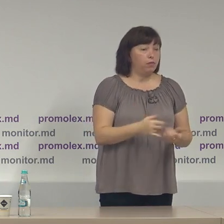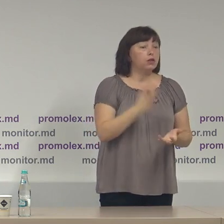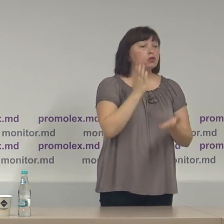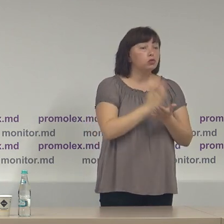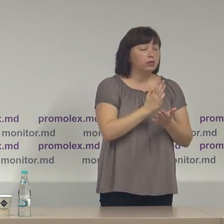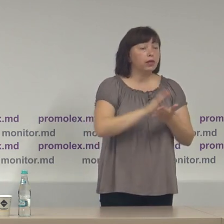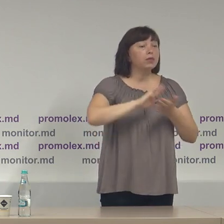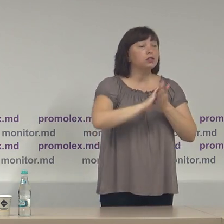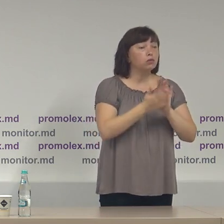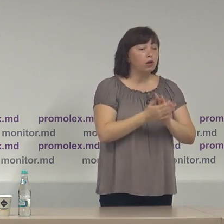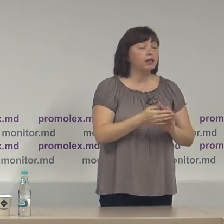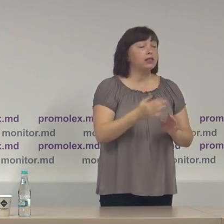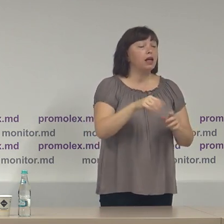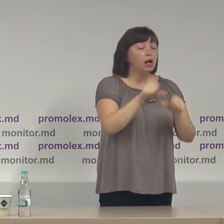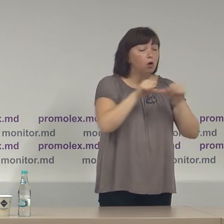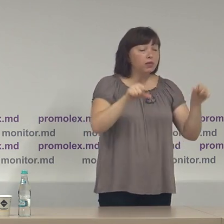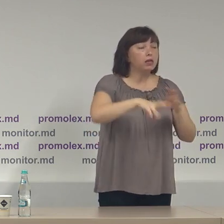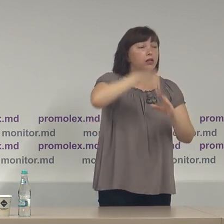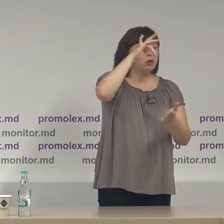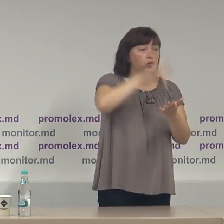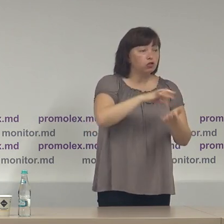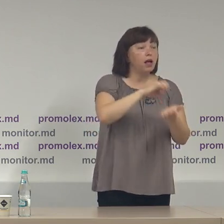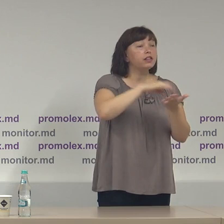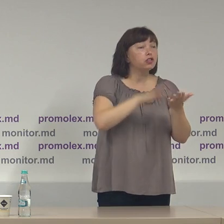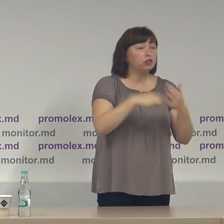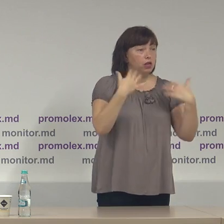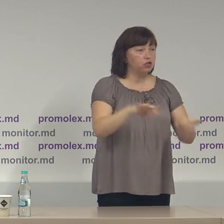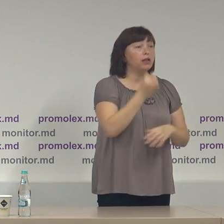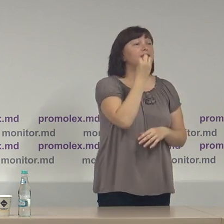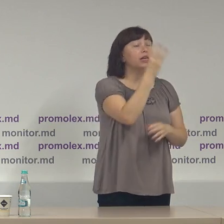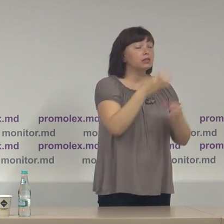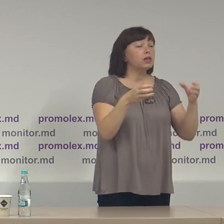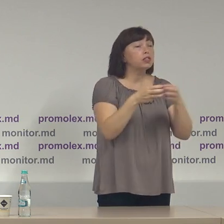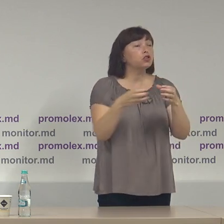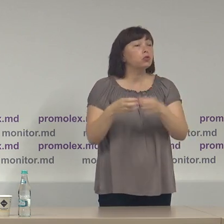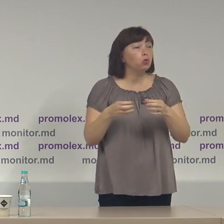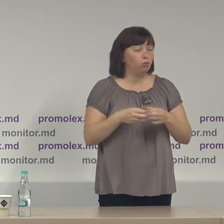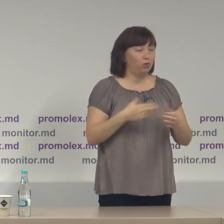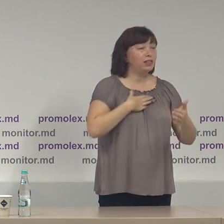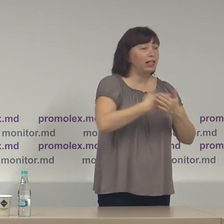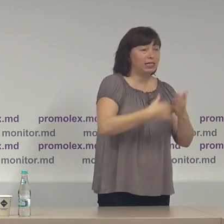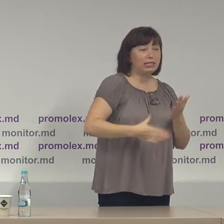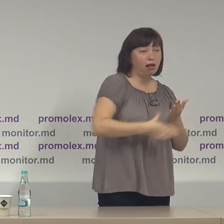suntem în situația în care Comisia Electorală Centrală a înregistrat 13 grupuri de inițiativă